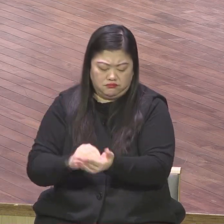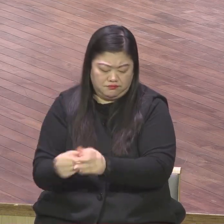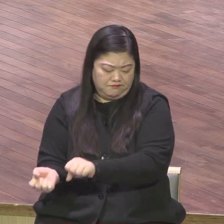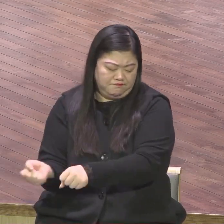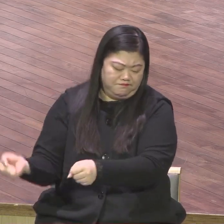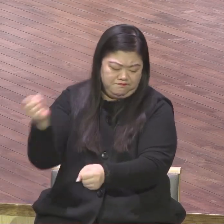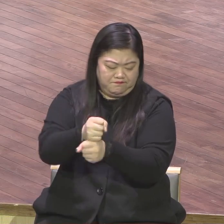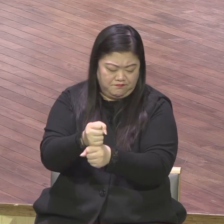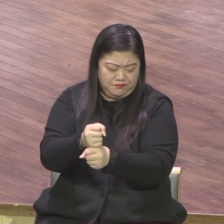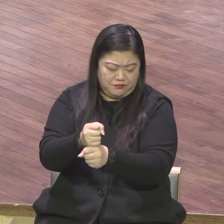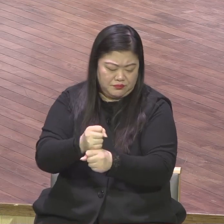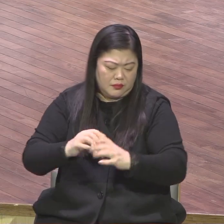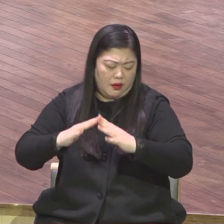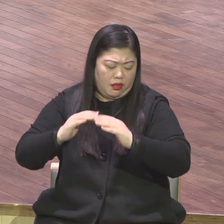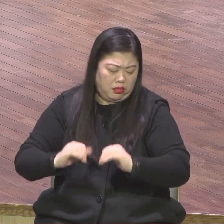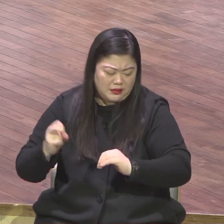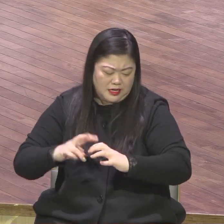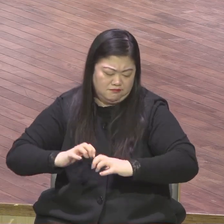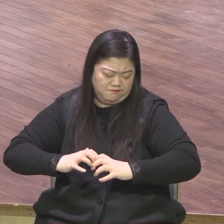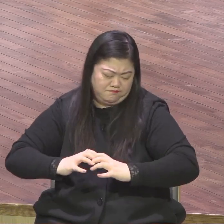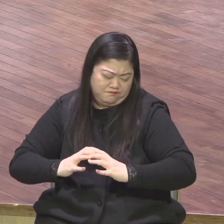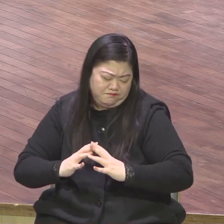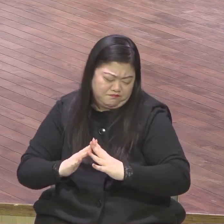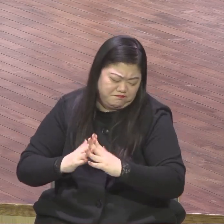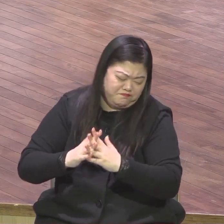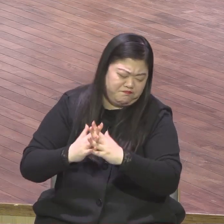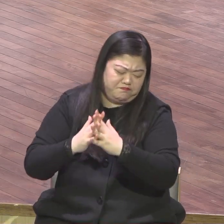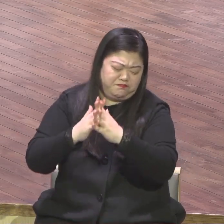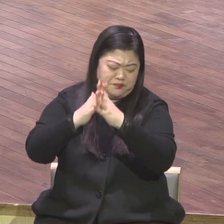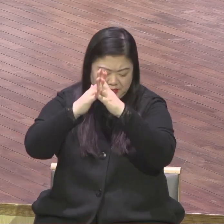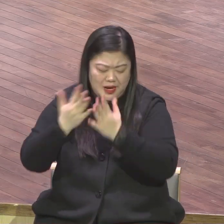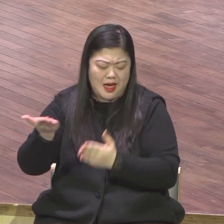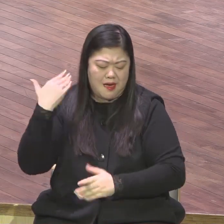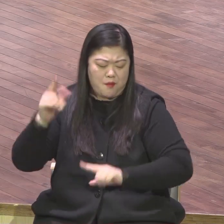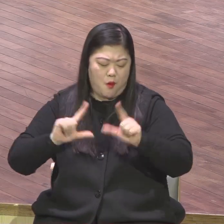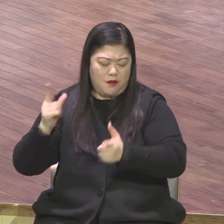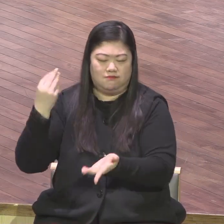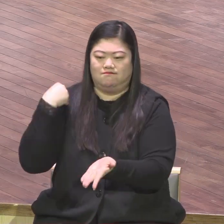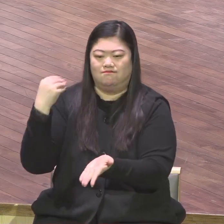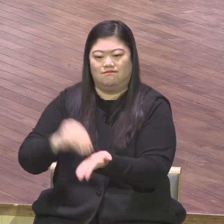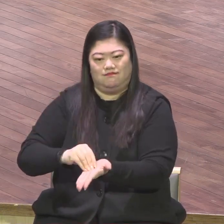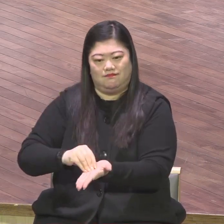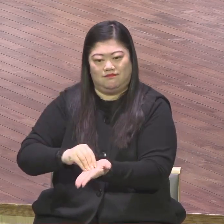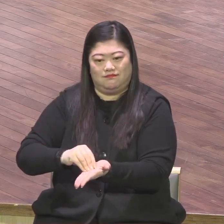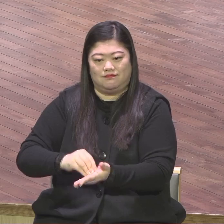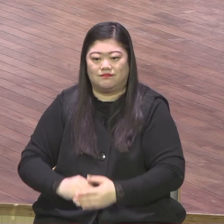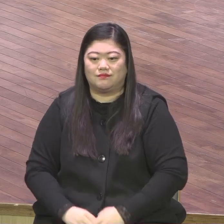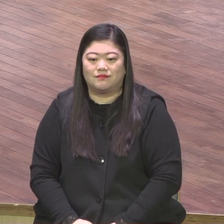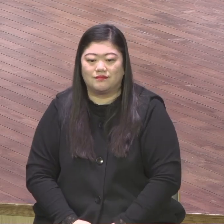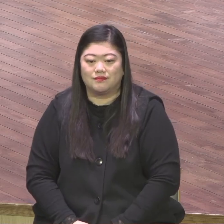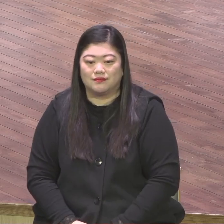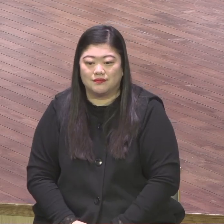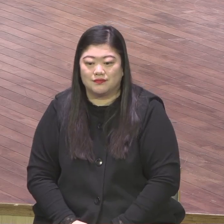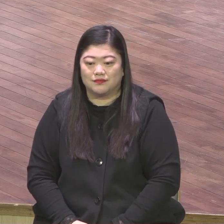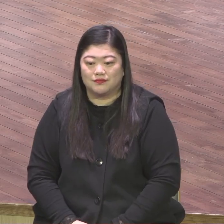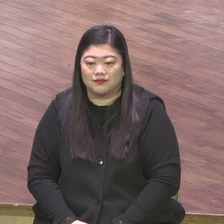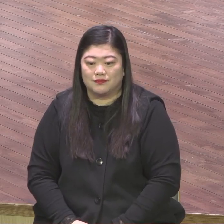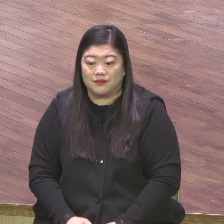그 허물어진 것을 일으켜 옛적과 같이 세우고 자 아모스는 이스라엘의 영적 폐역과